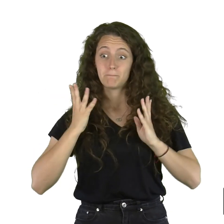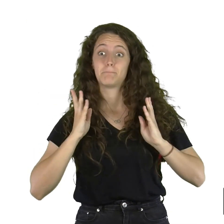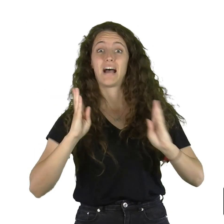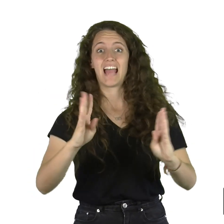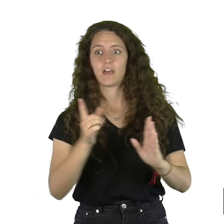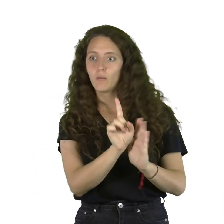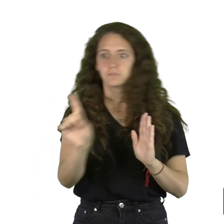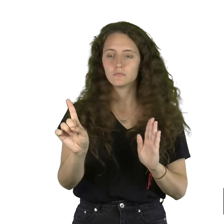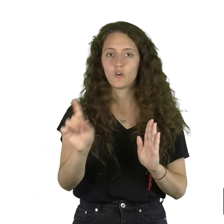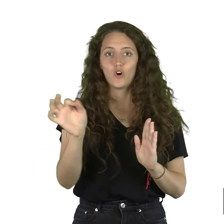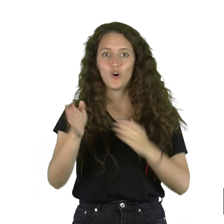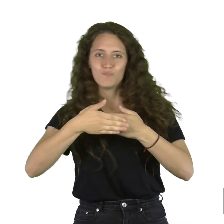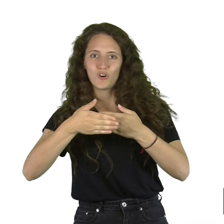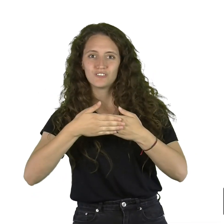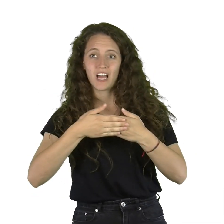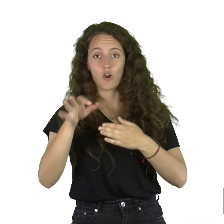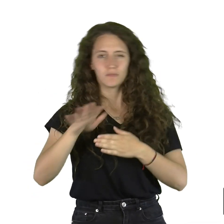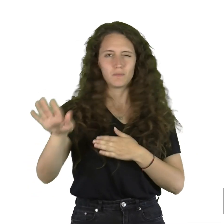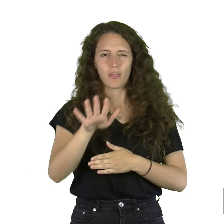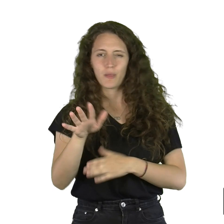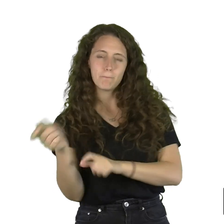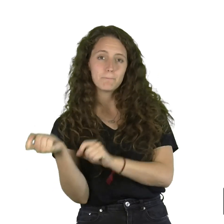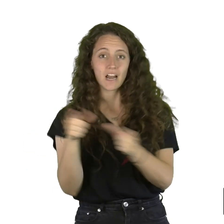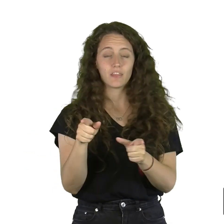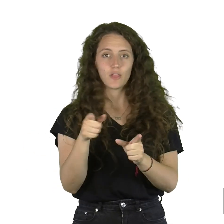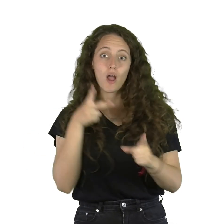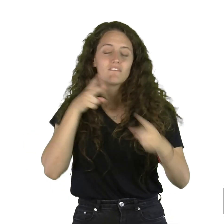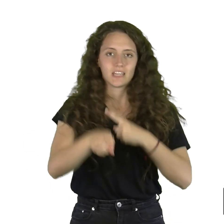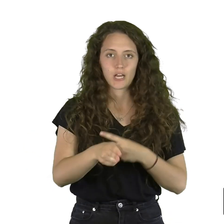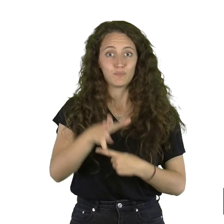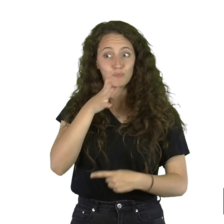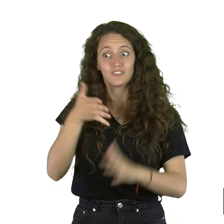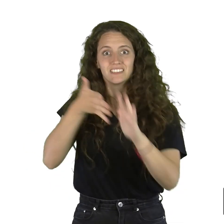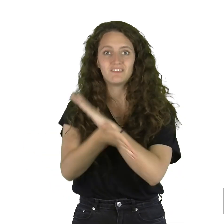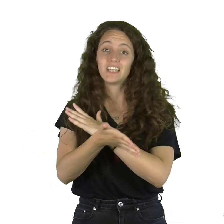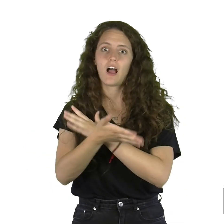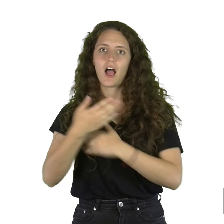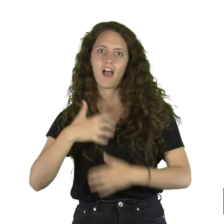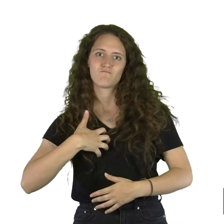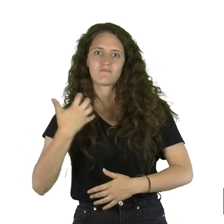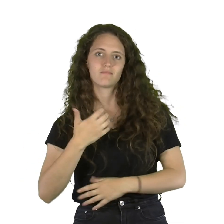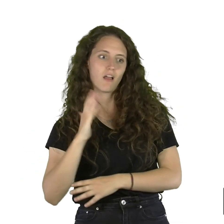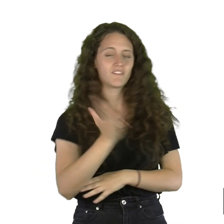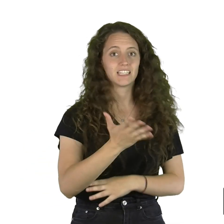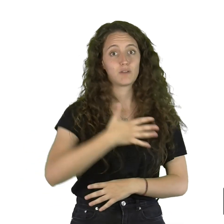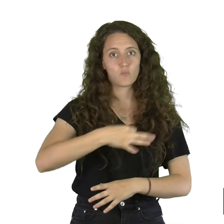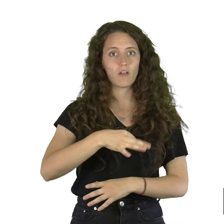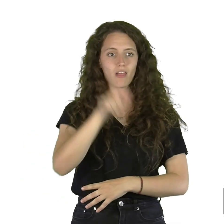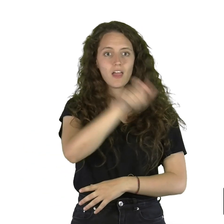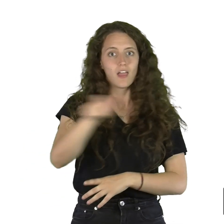vallado, en un portal o espacios similares Porque entorpece la carrera y las posibilidades de defensa